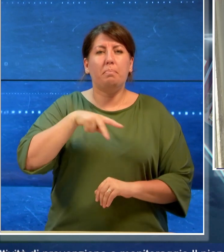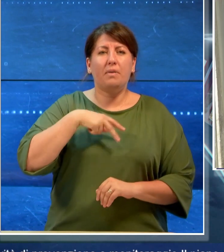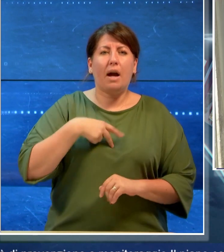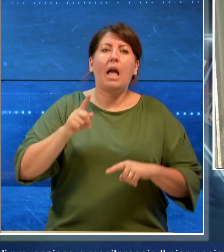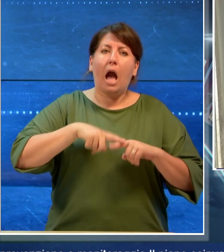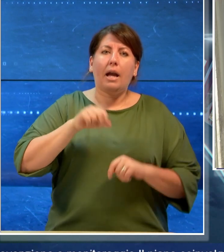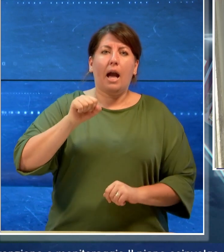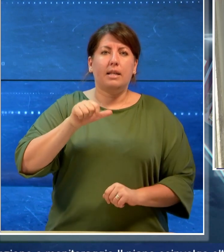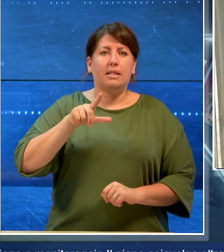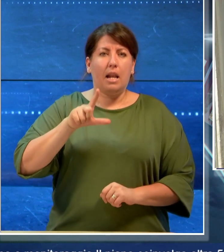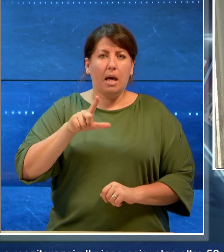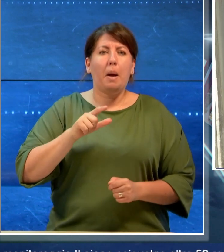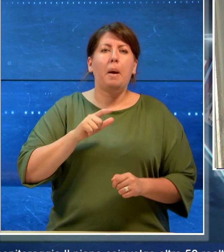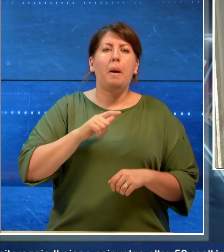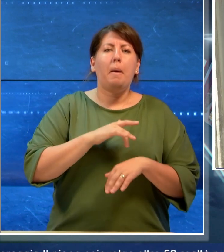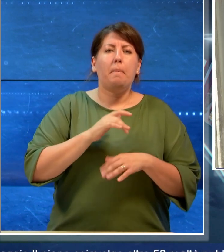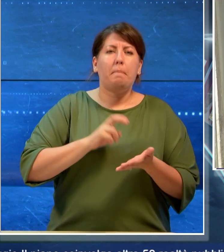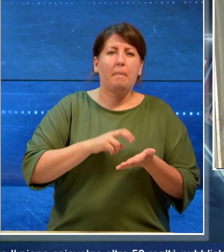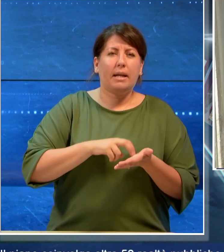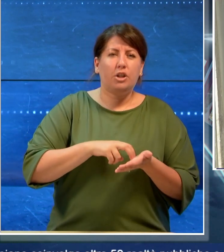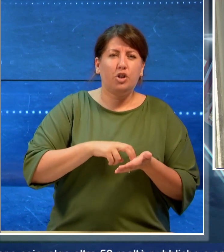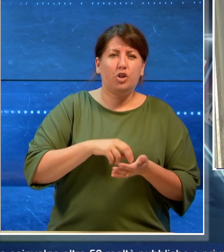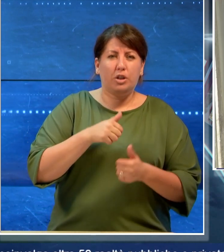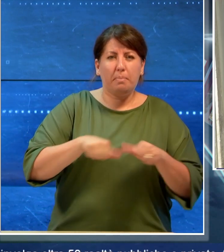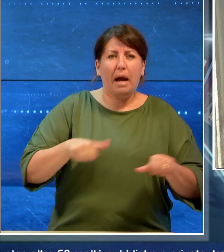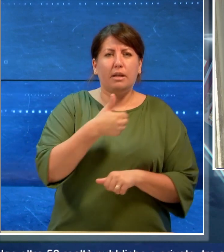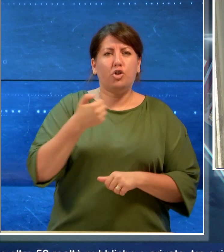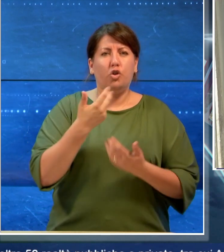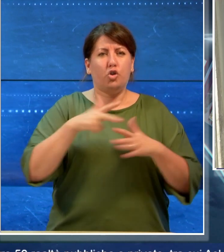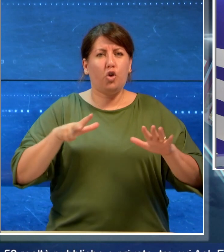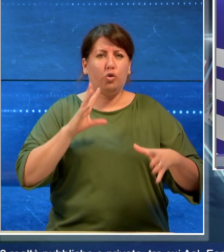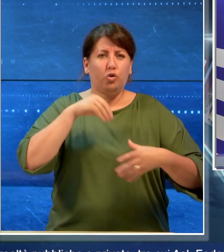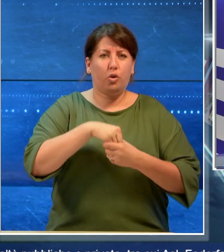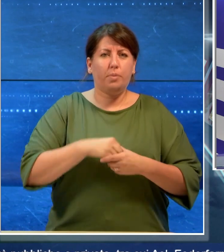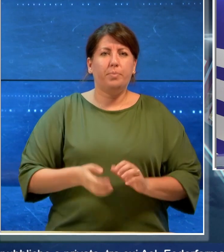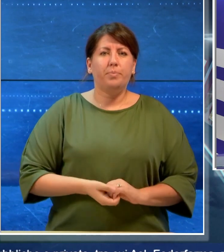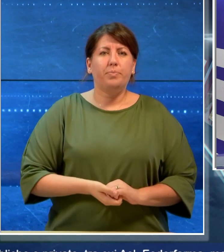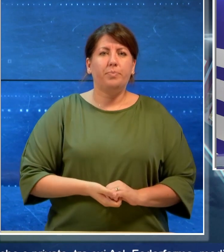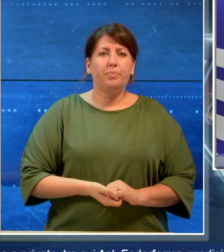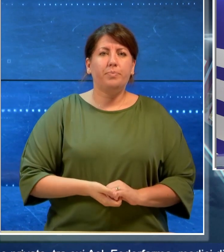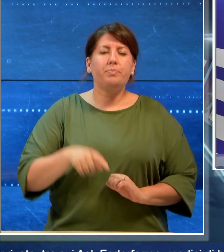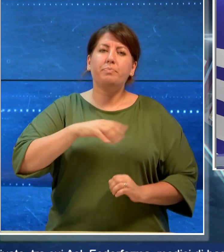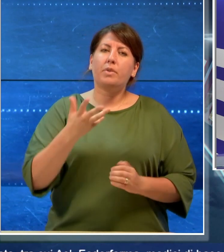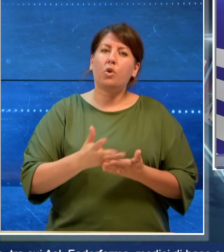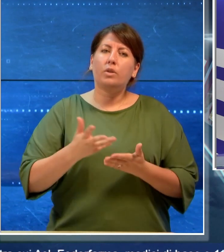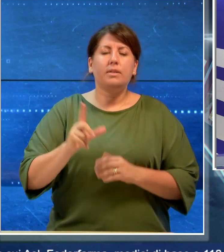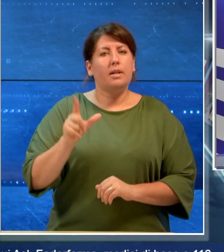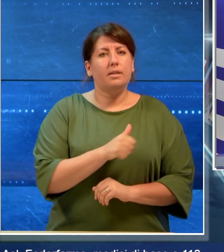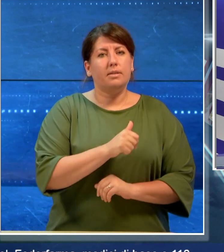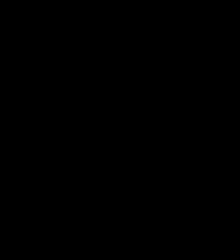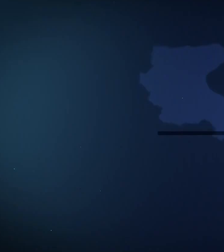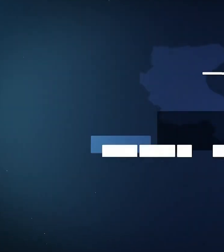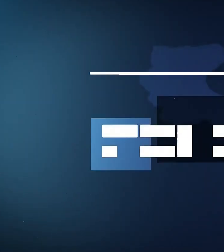cui ASL, medici di base e 118. E adesso le altre notizie del